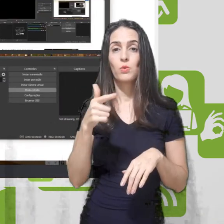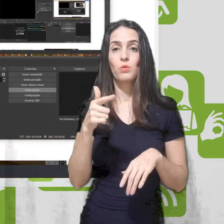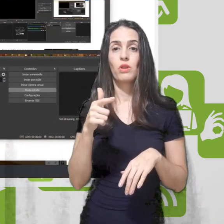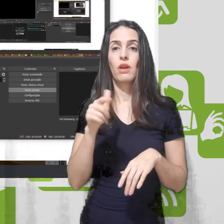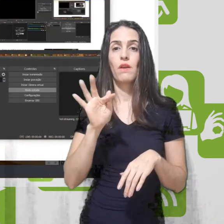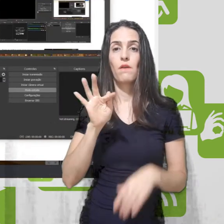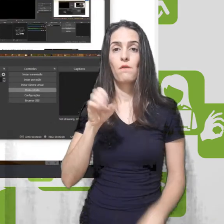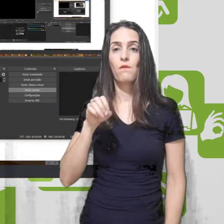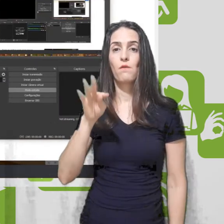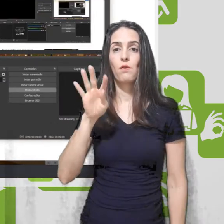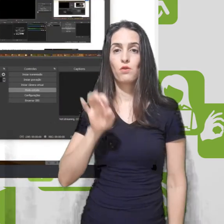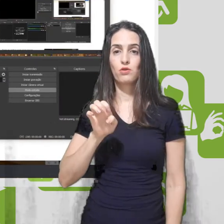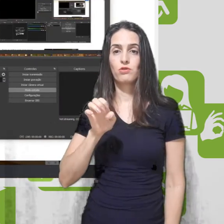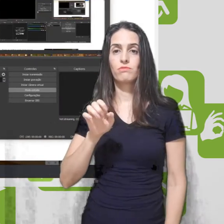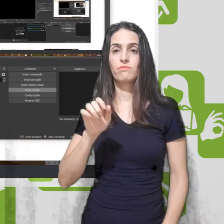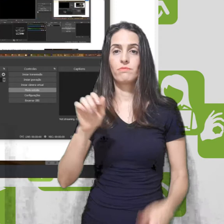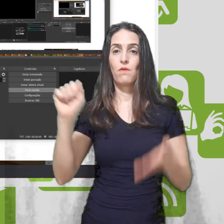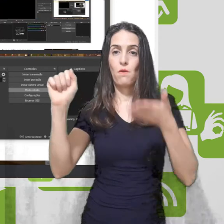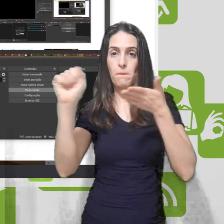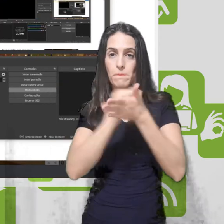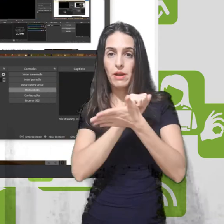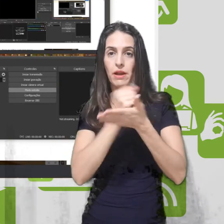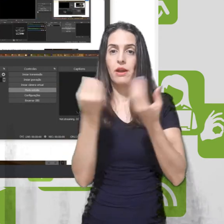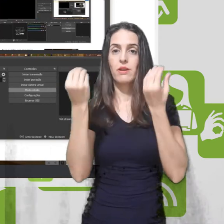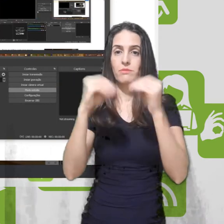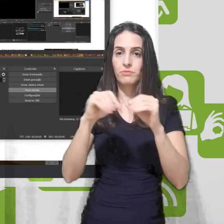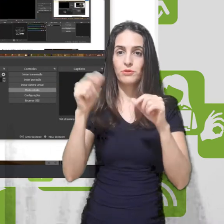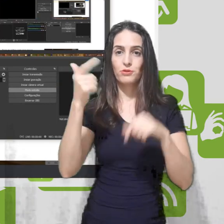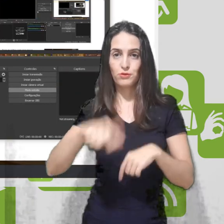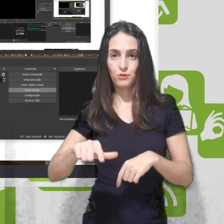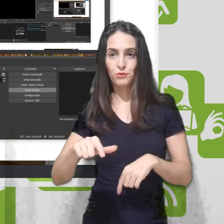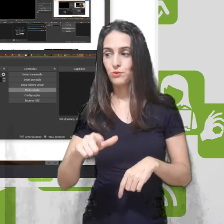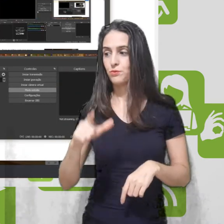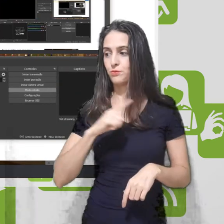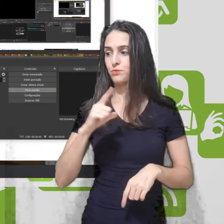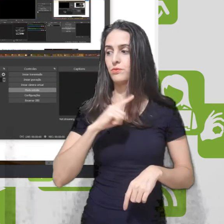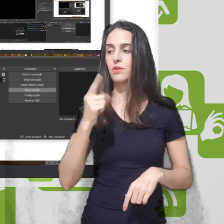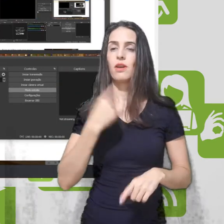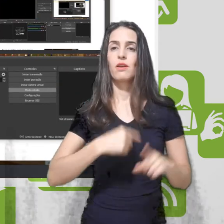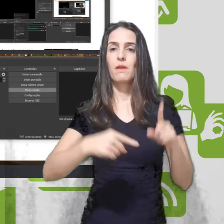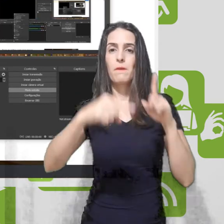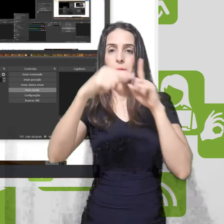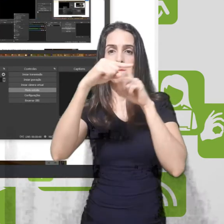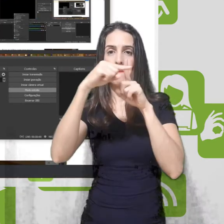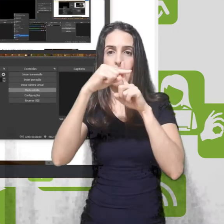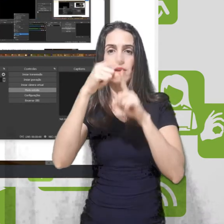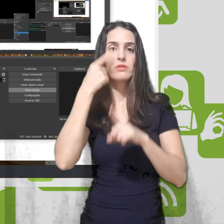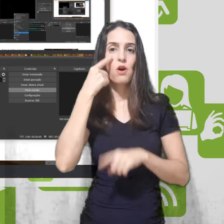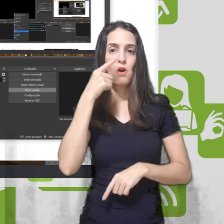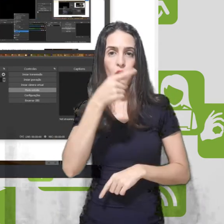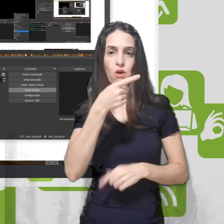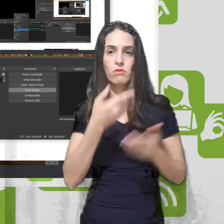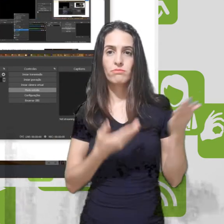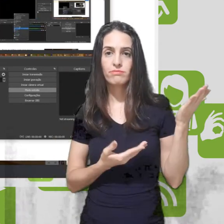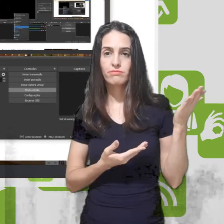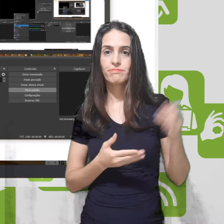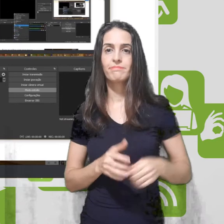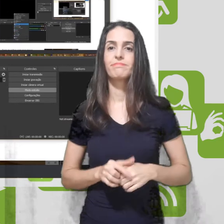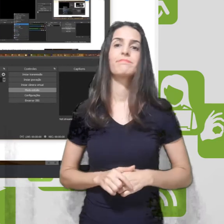para mostrar como fica. Aí vocês vão vir aqui no mais. vão clicar. Vão adicionar aqui.